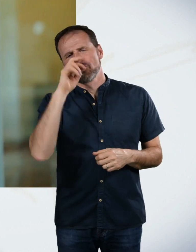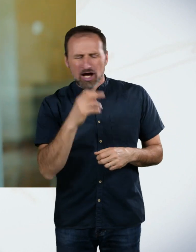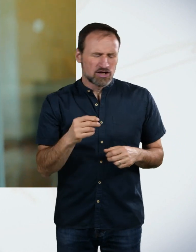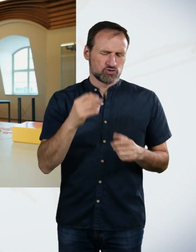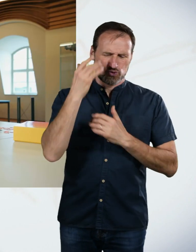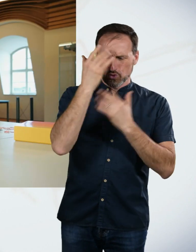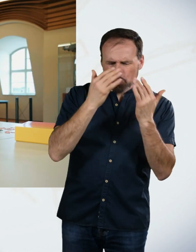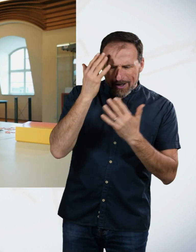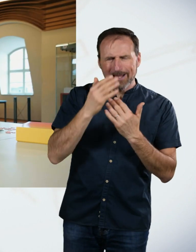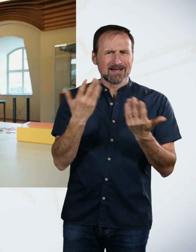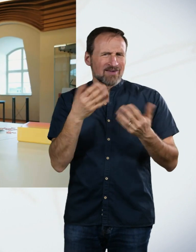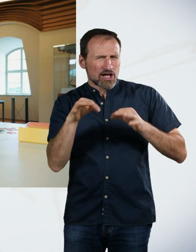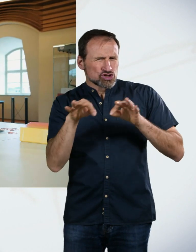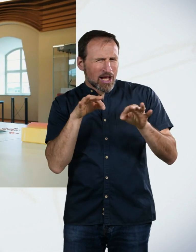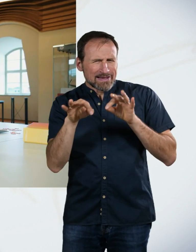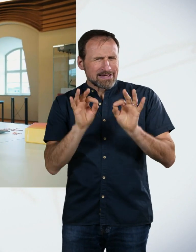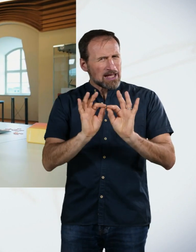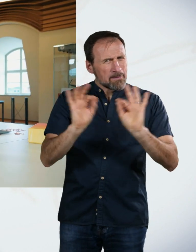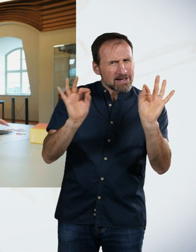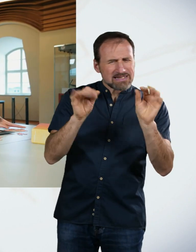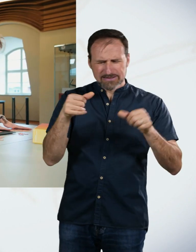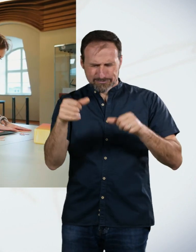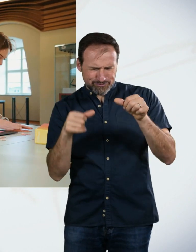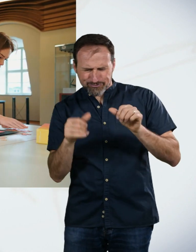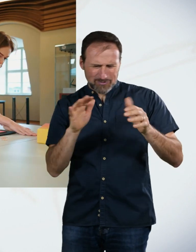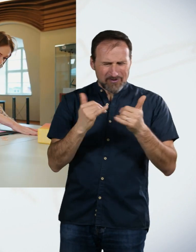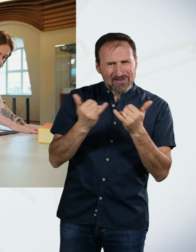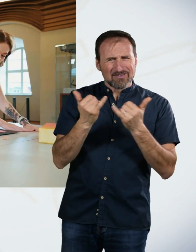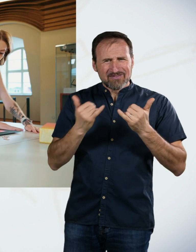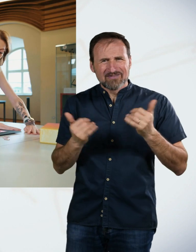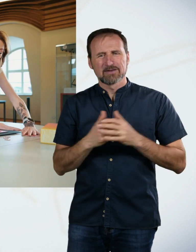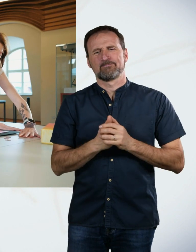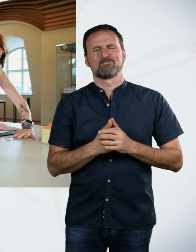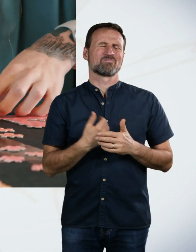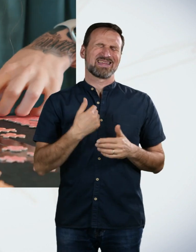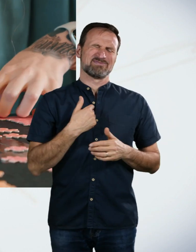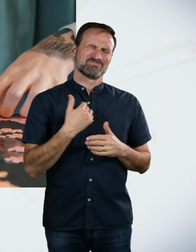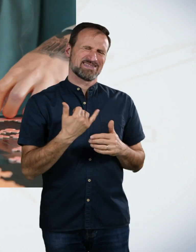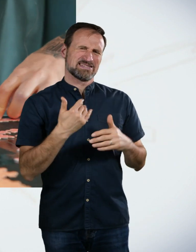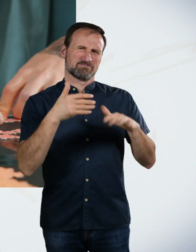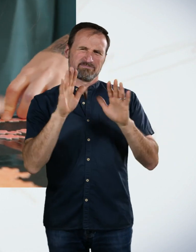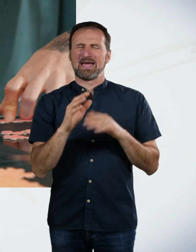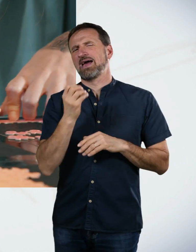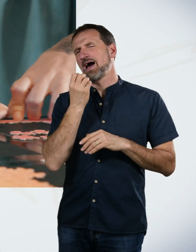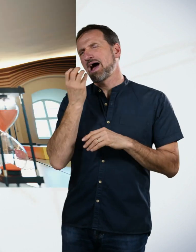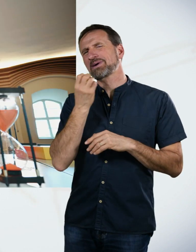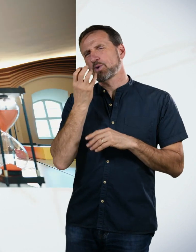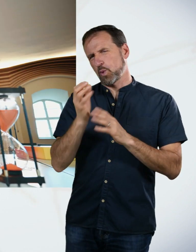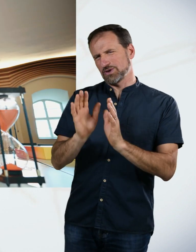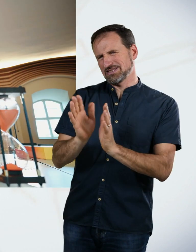überlegen, welche Strategie dann die richtige sein könnte. Und hier wird es dann schon eher Aprikot. Nein, du bist es nicht. Man hat sehr schnell